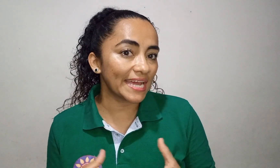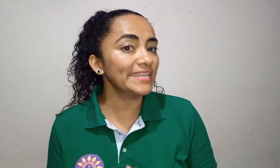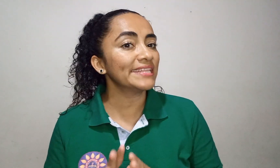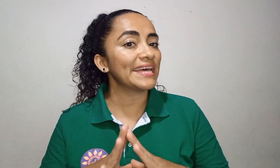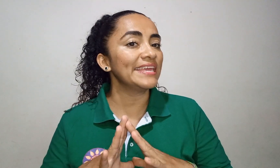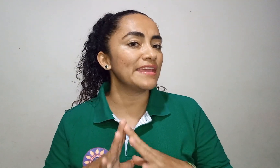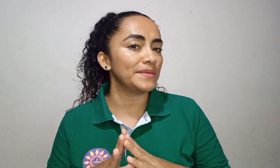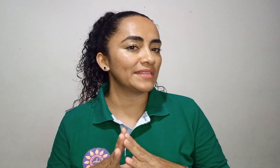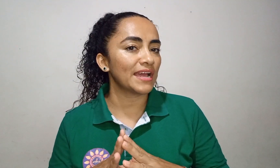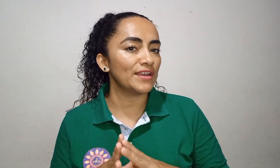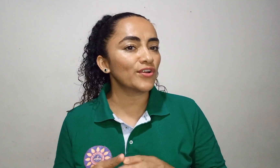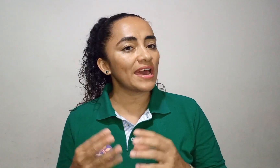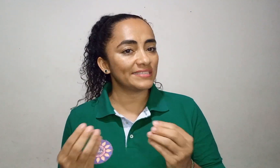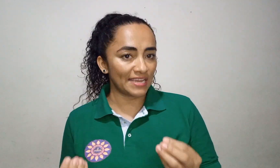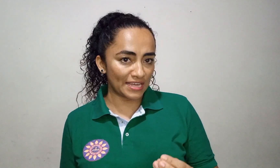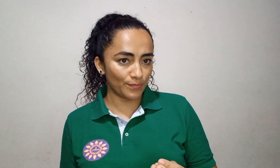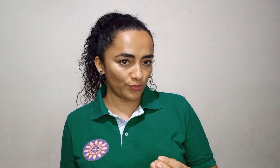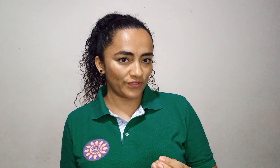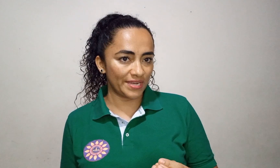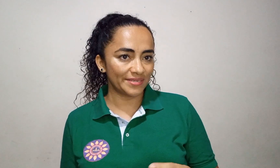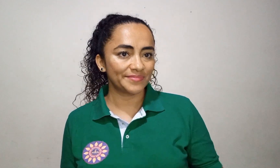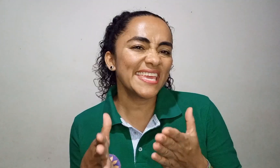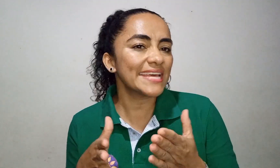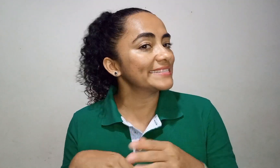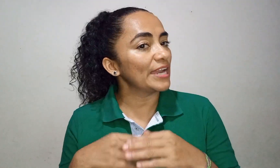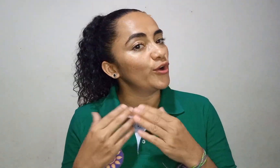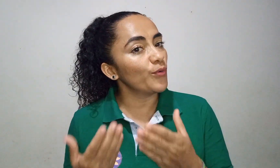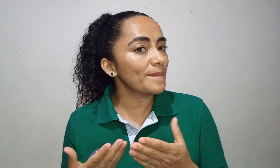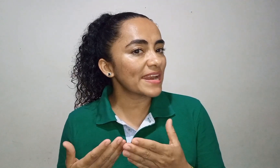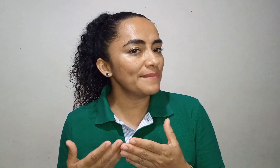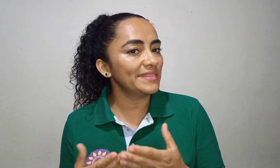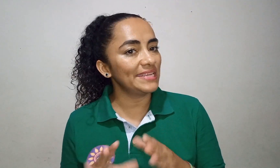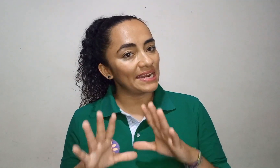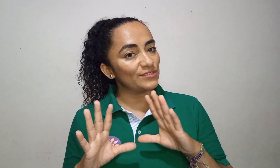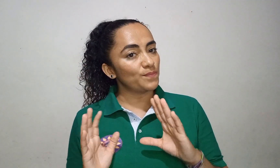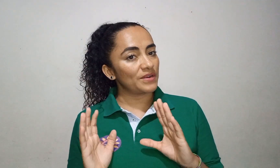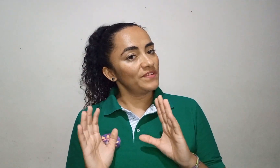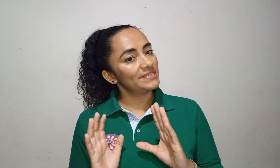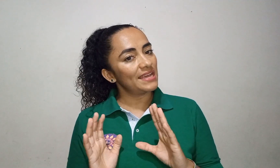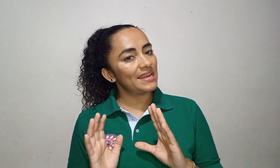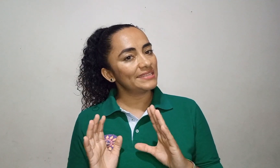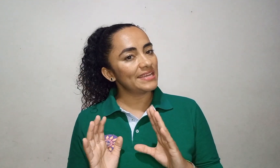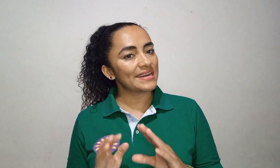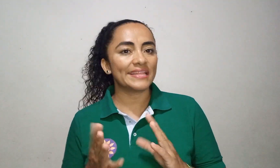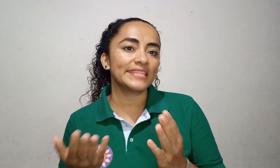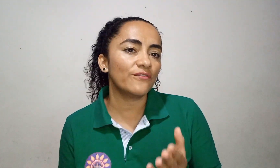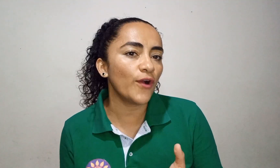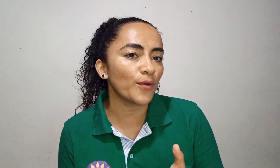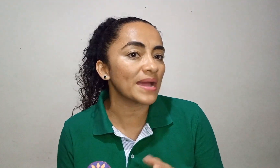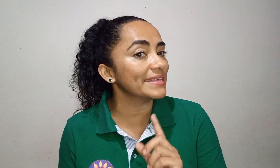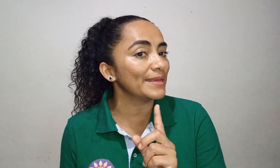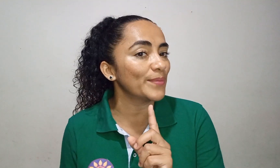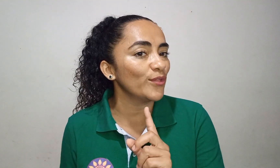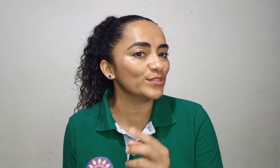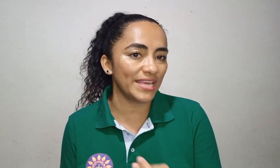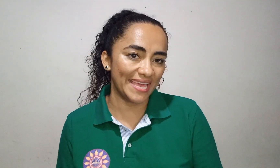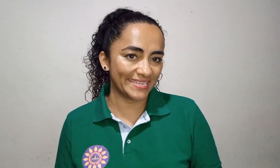calienta y emite calor hacia la atmósfera. Y esta lo vuelve a remitir a la superficie de la Tierra de forma que se produce el